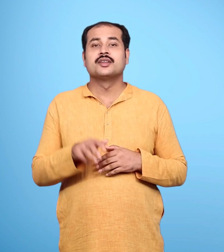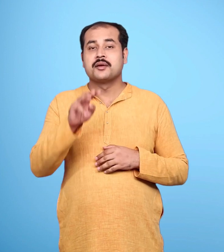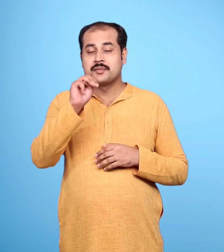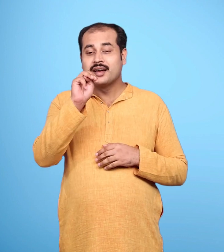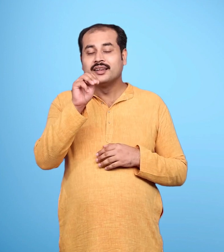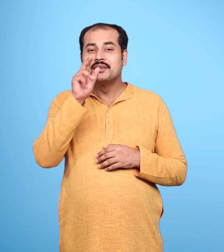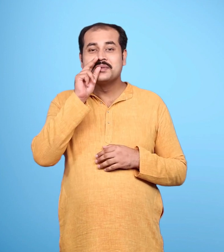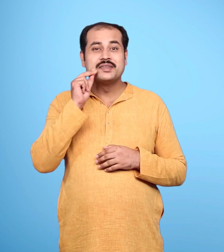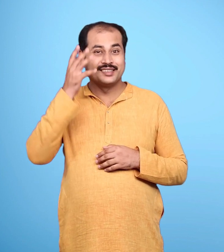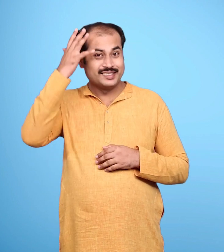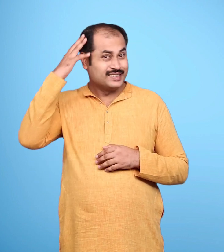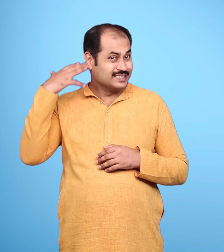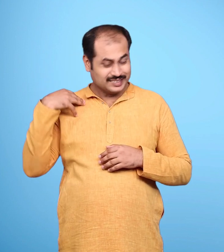मारीच की पुकार राम ने सुनी